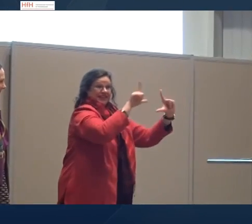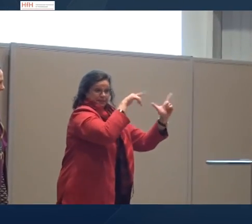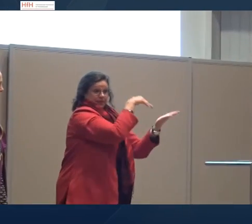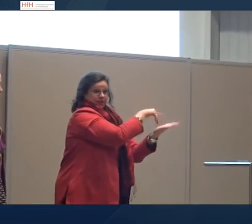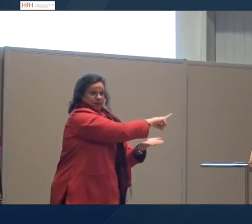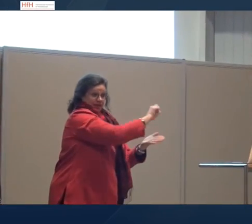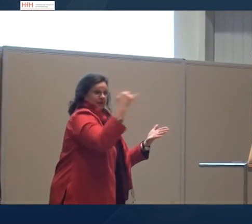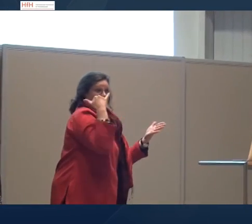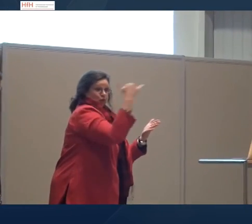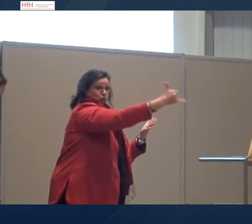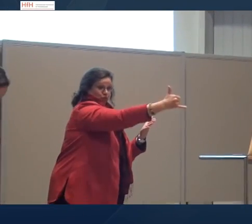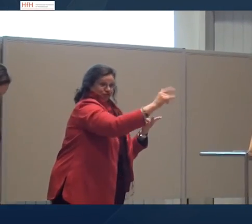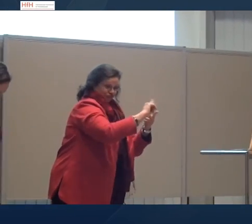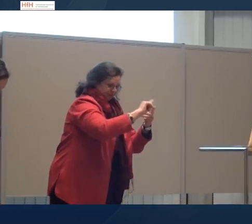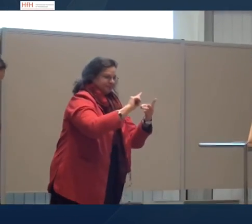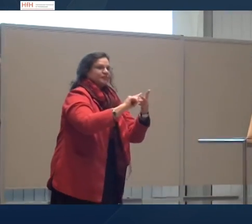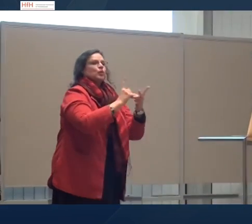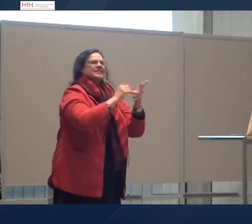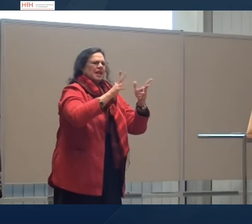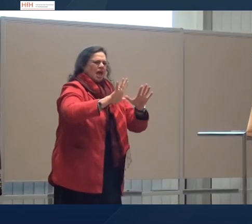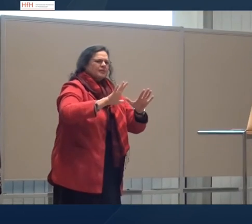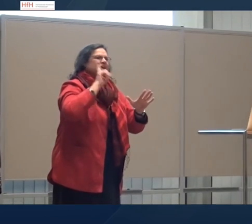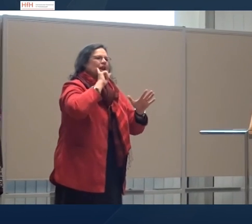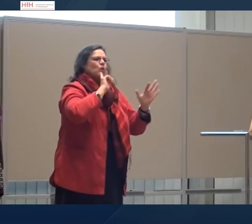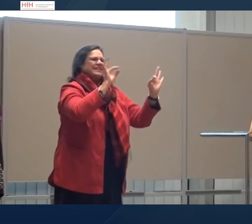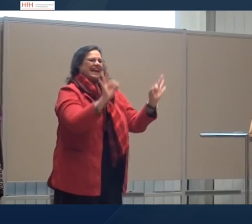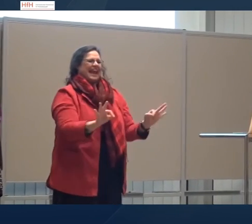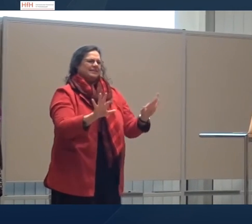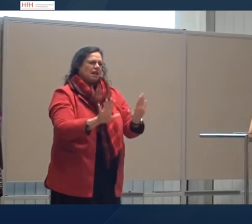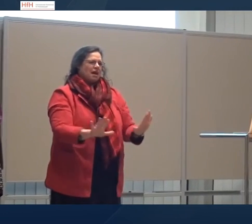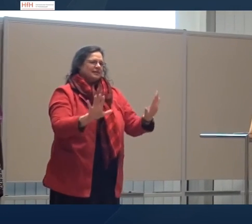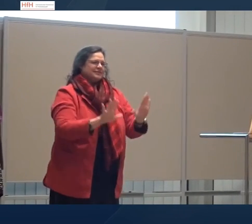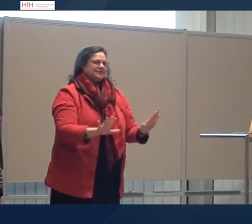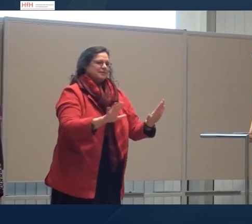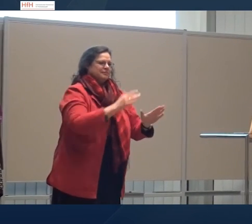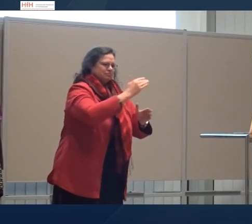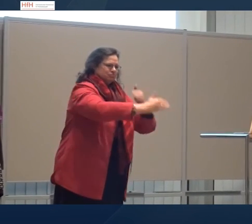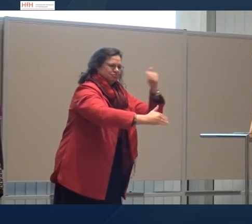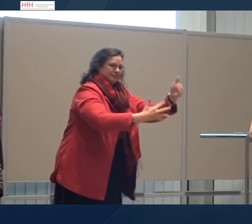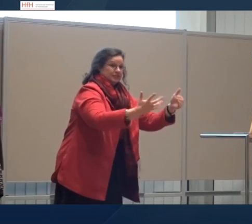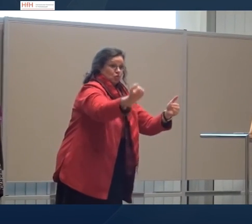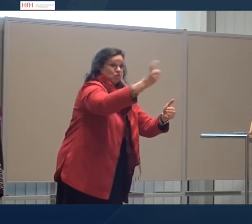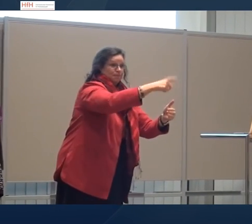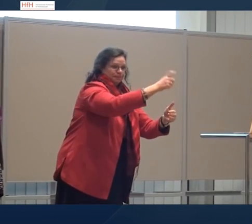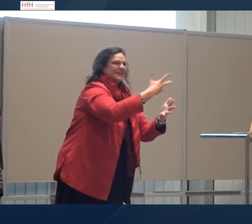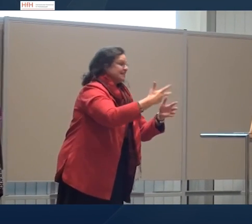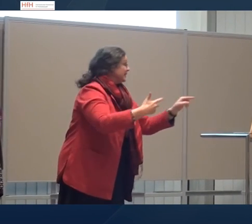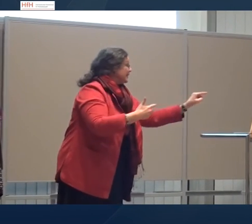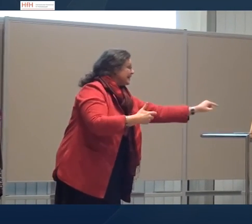gehörlosengerechter Arbeitsplatz gestaltet, das möchten wir herzlich verdanken. Was hier Schritt für Schritt umgesetzt wurde bei